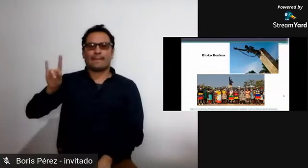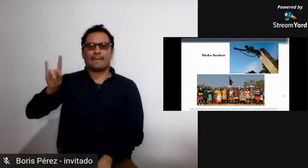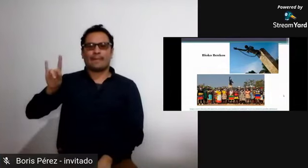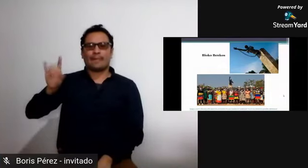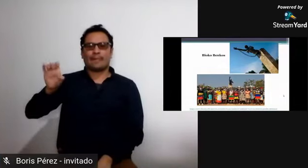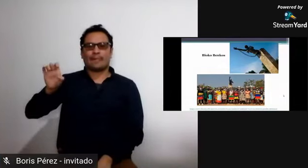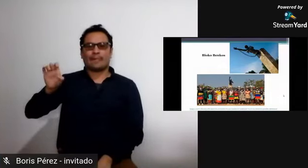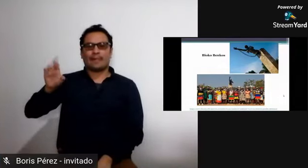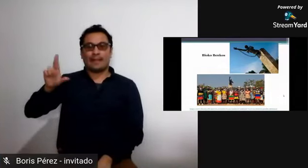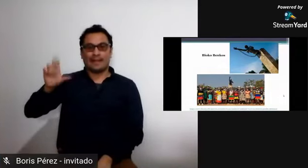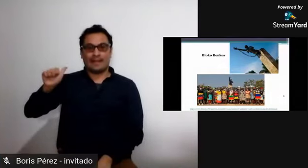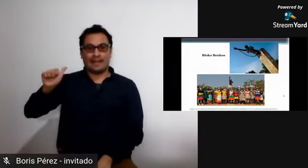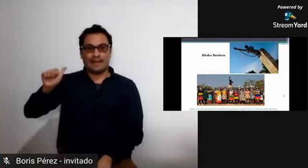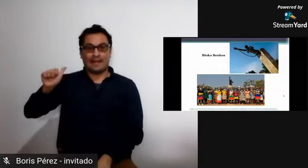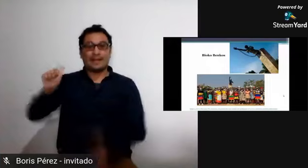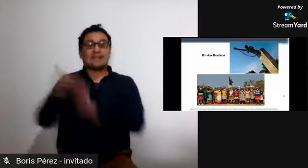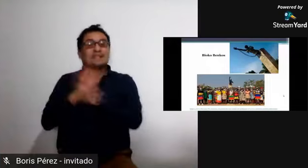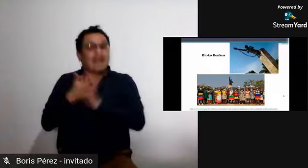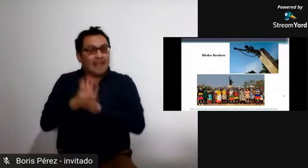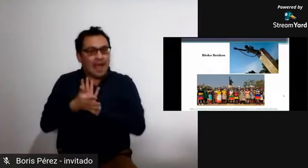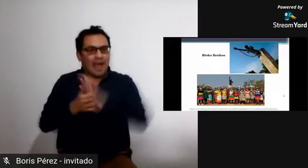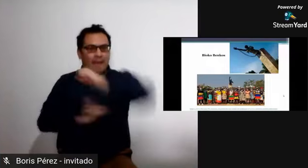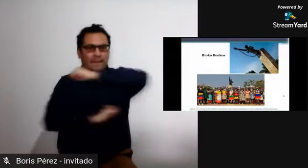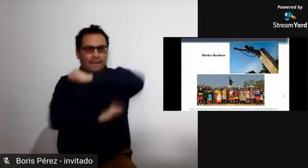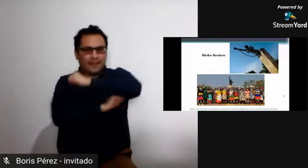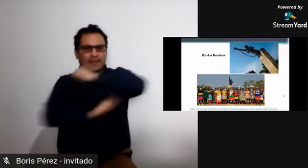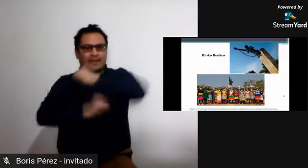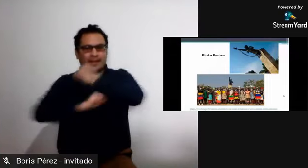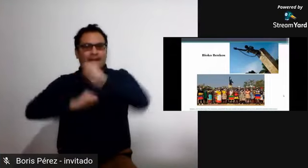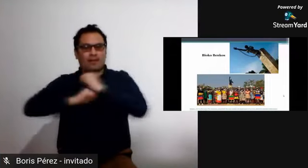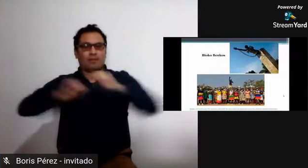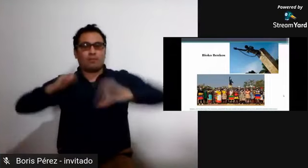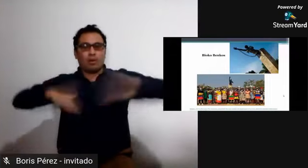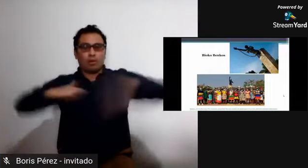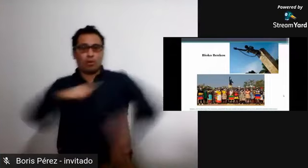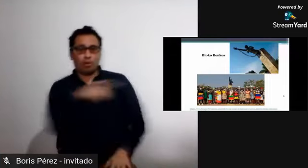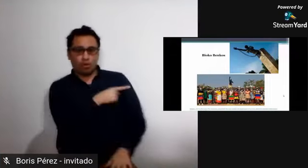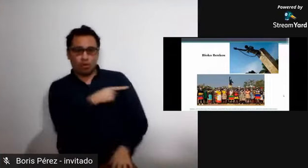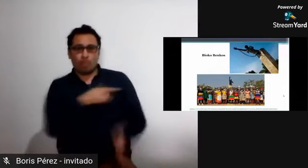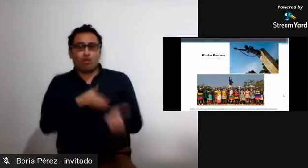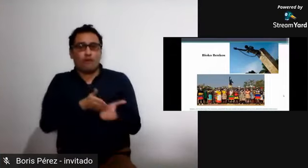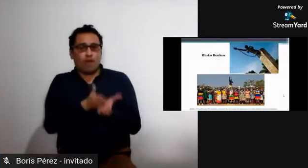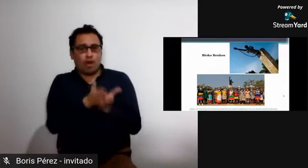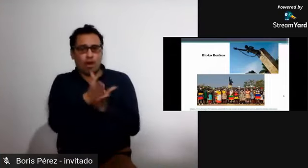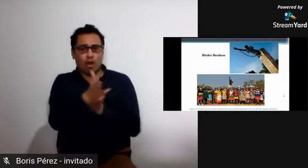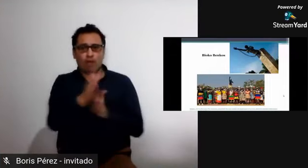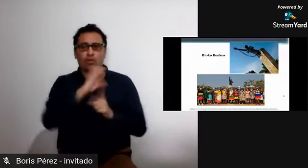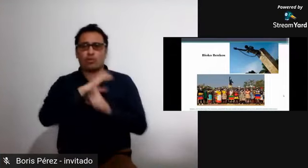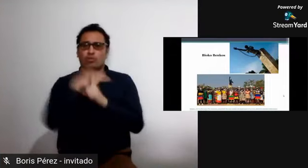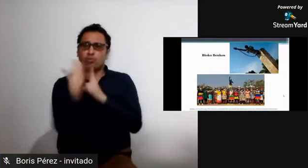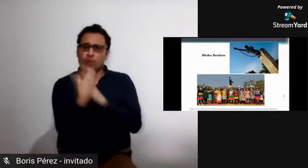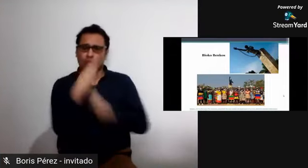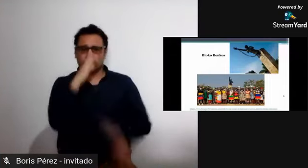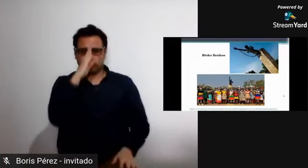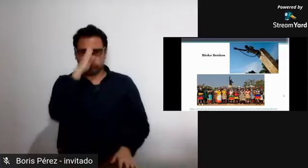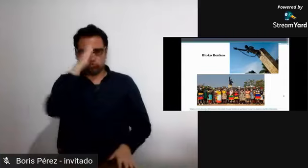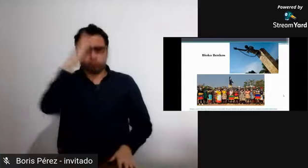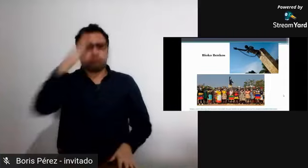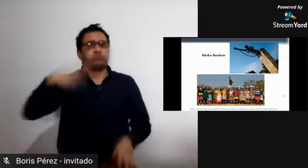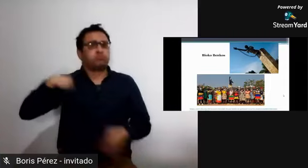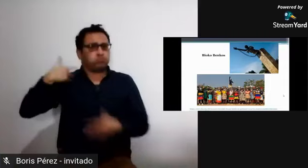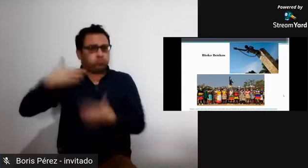en el palenque, incluso esta es la seña de palenquera, ¿sí? De los